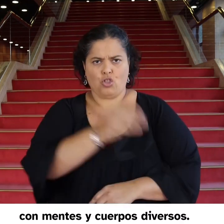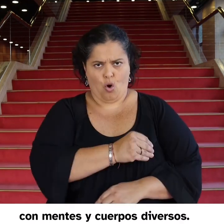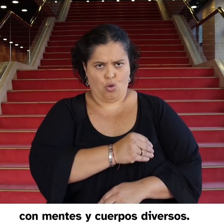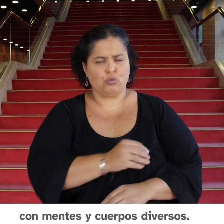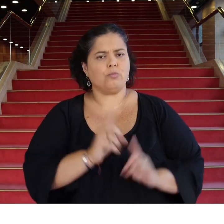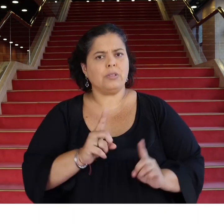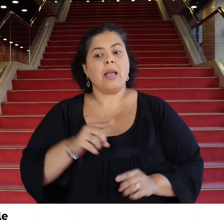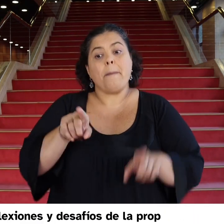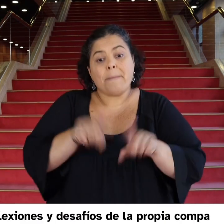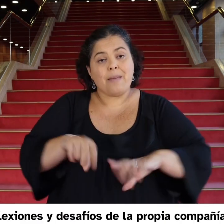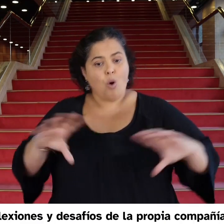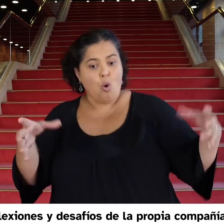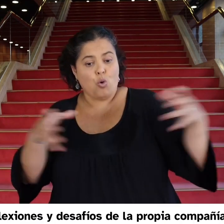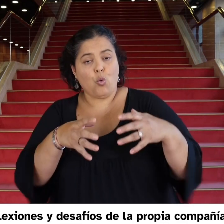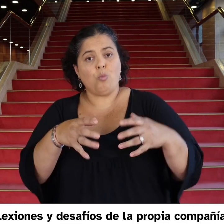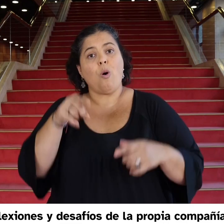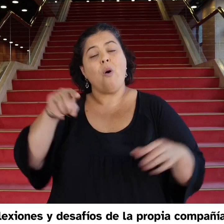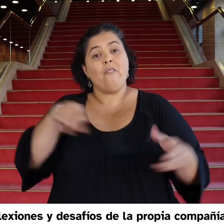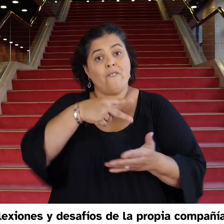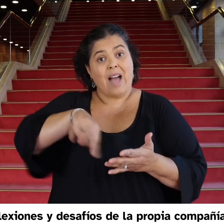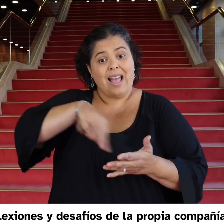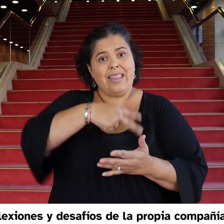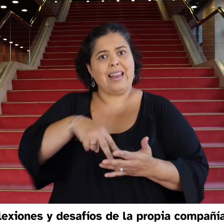Reflexiones y desafíos de la propia compañía